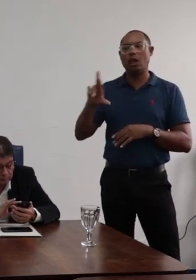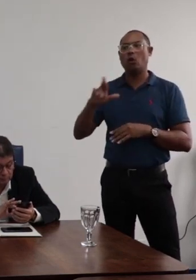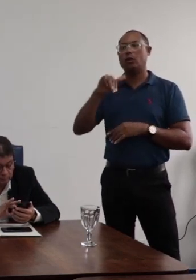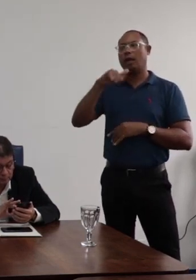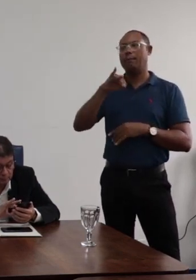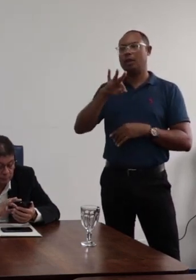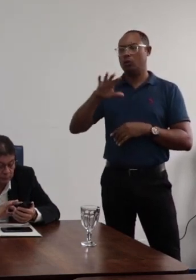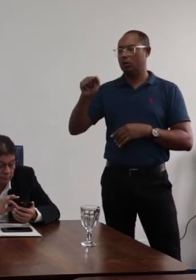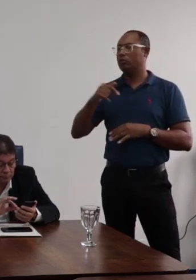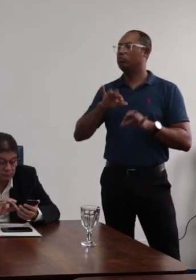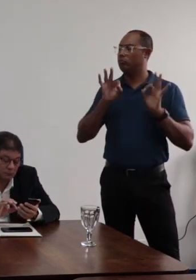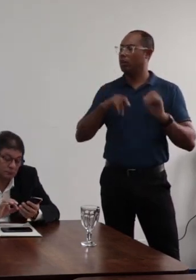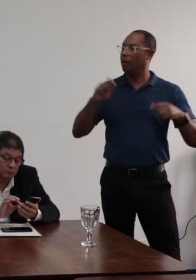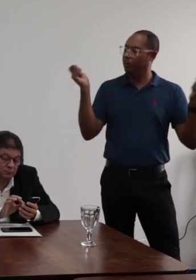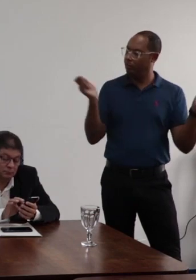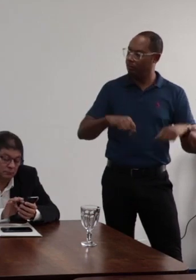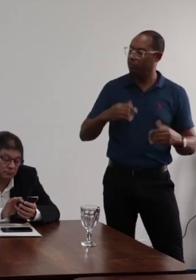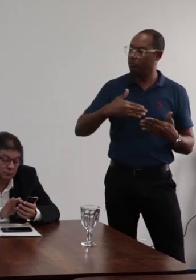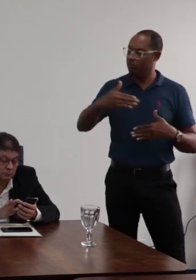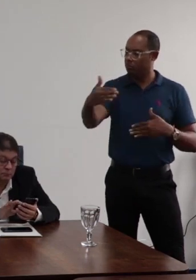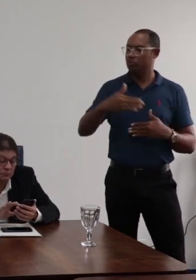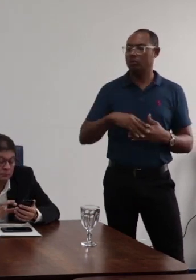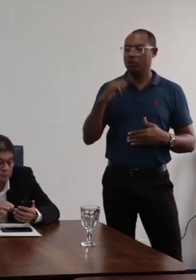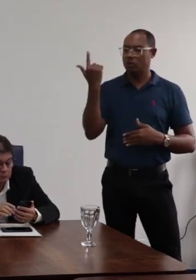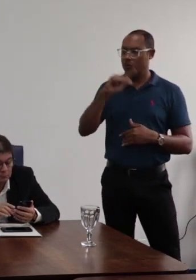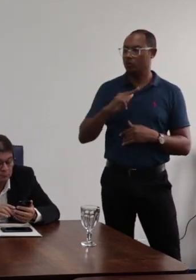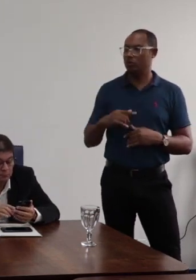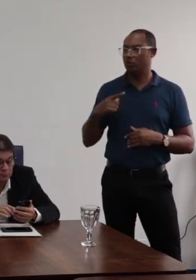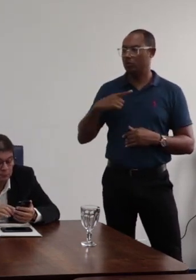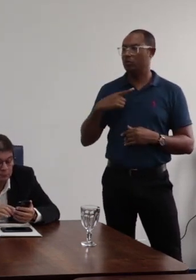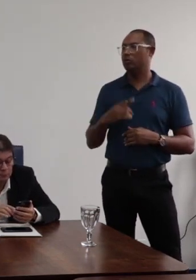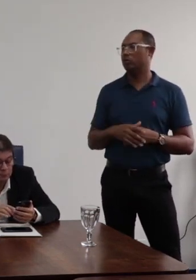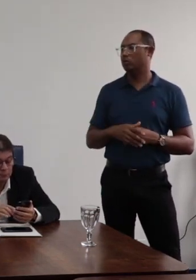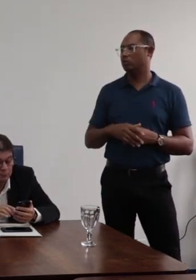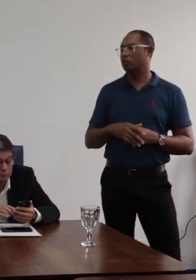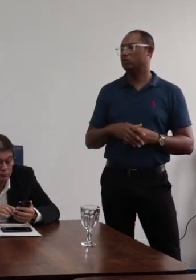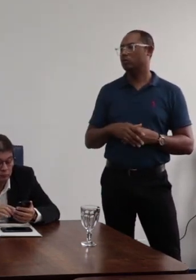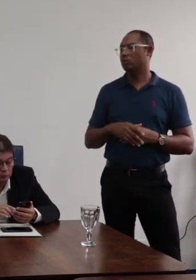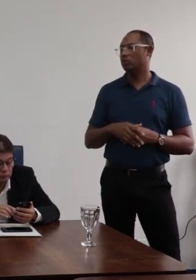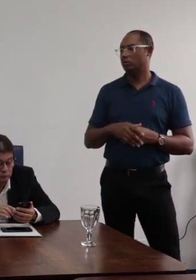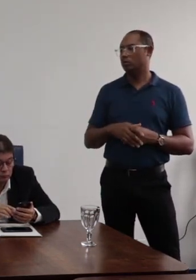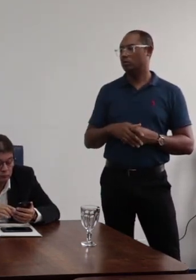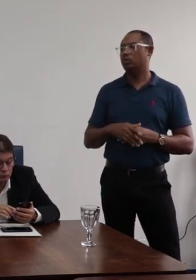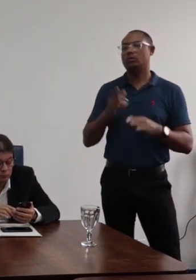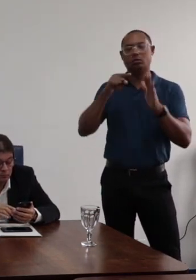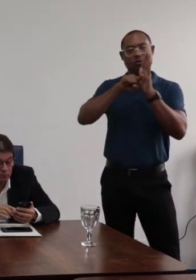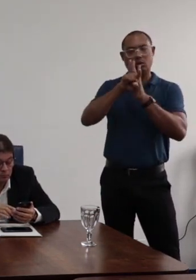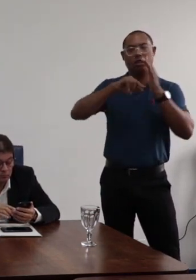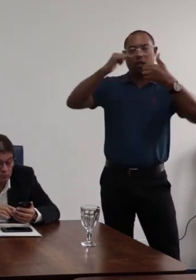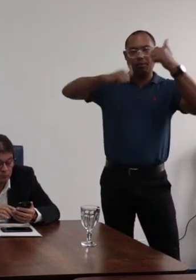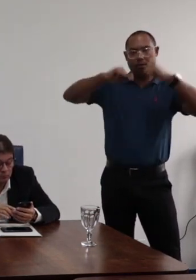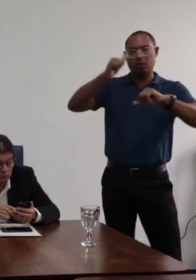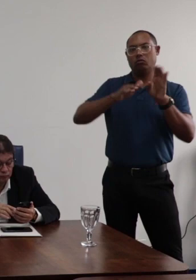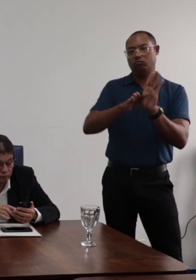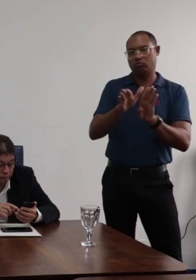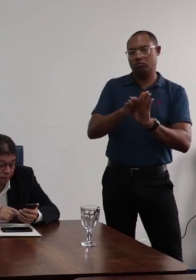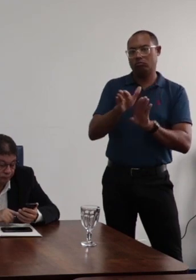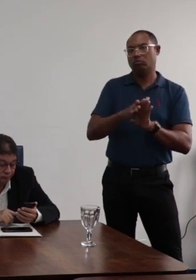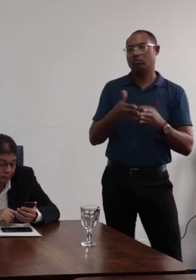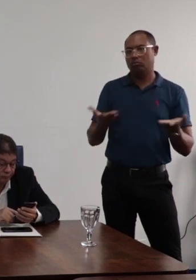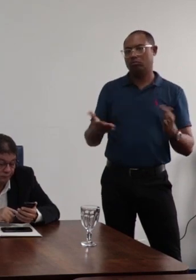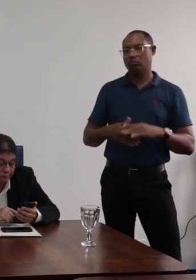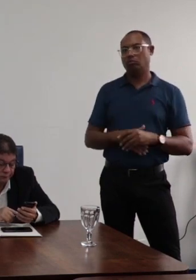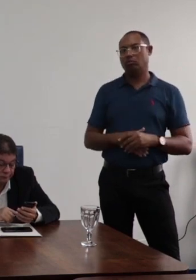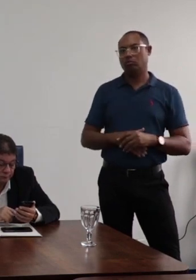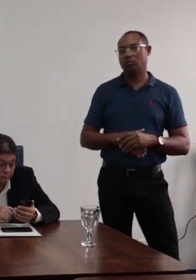minuta, para que possamos na sequência submetê-la à apreciação desse conselho pleno.